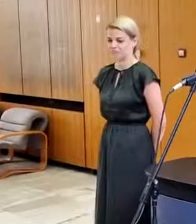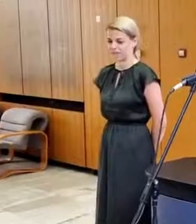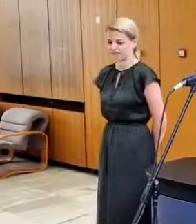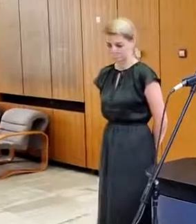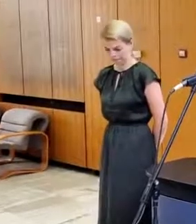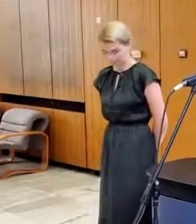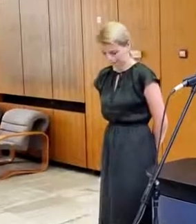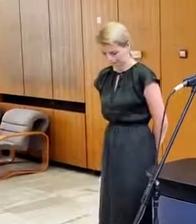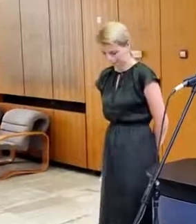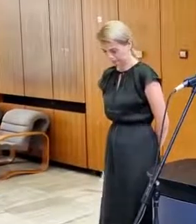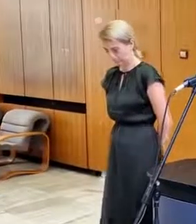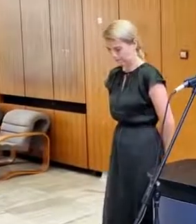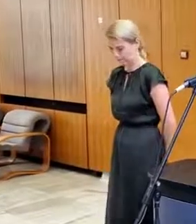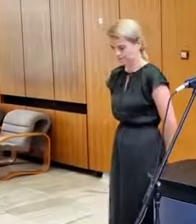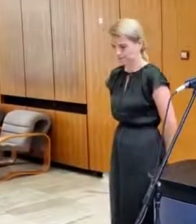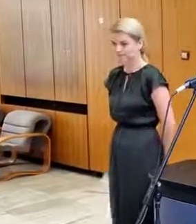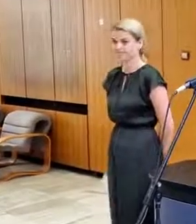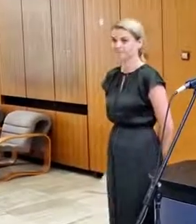No,